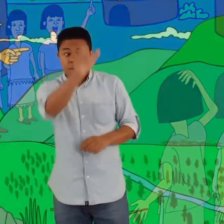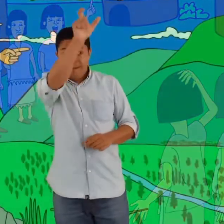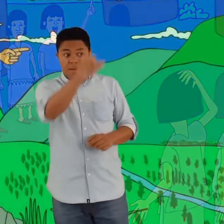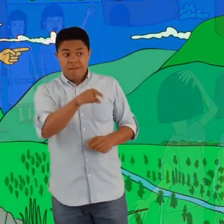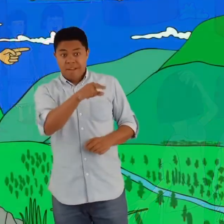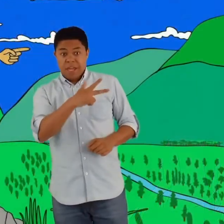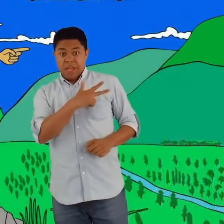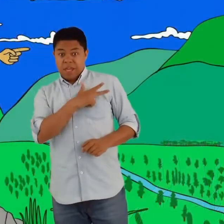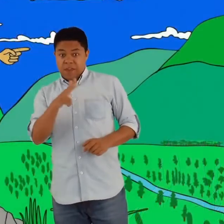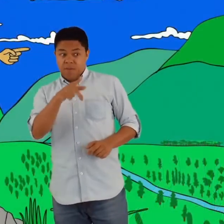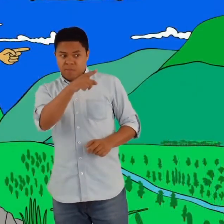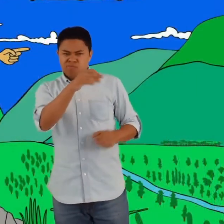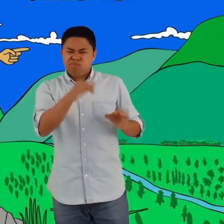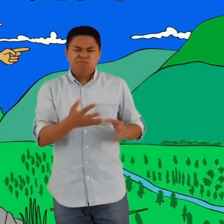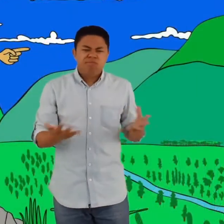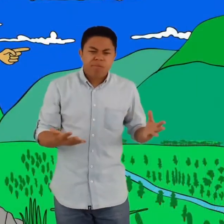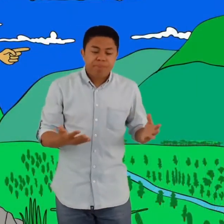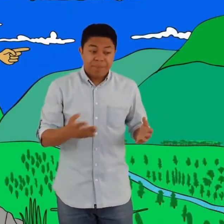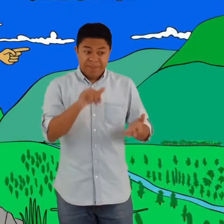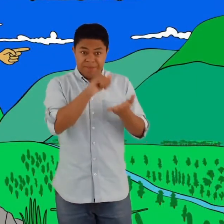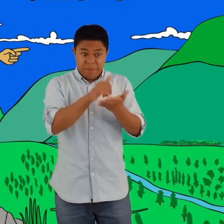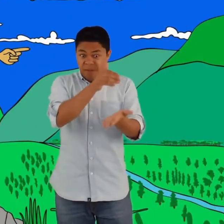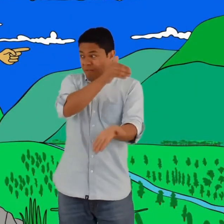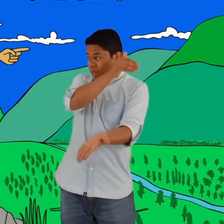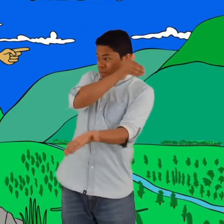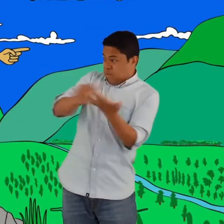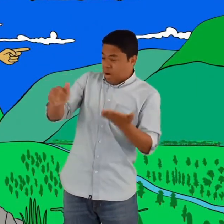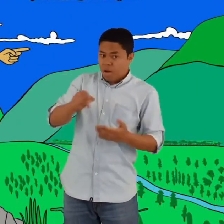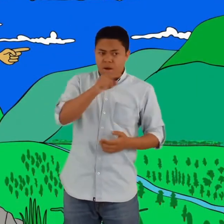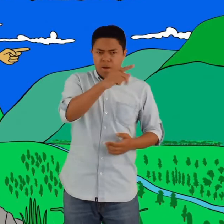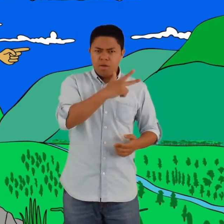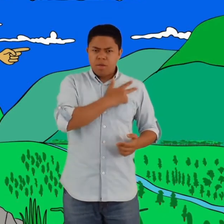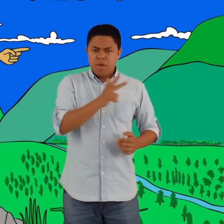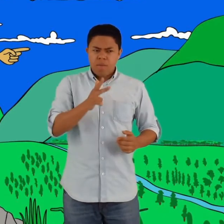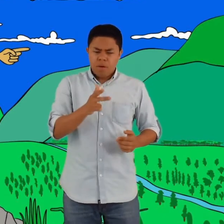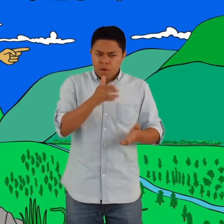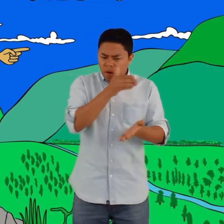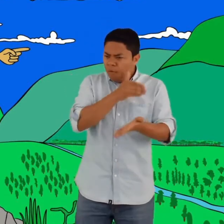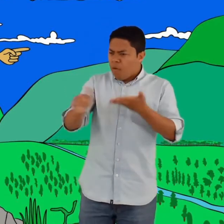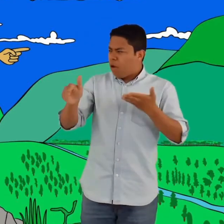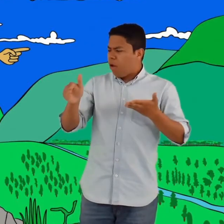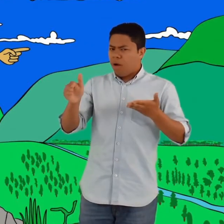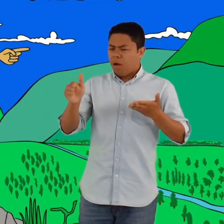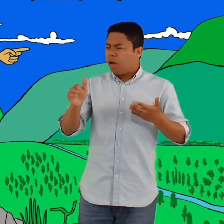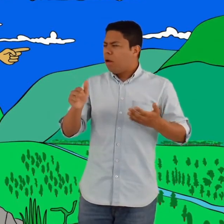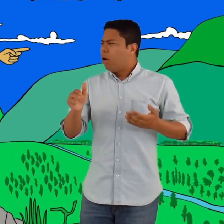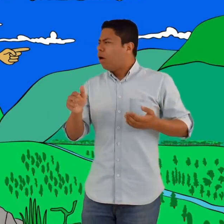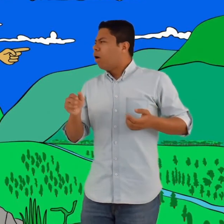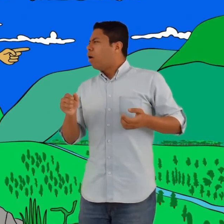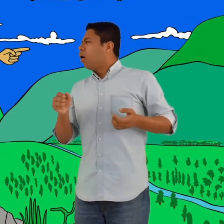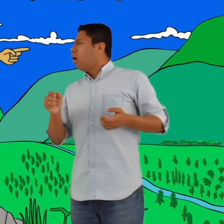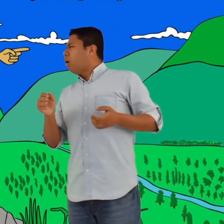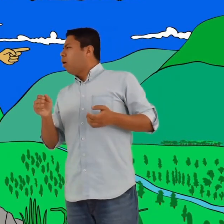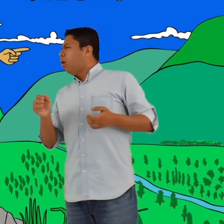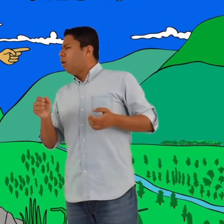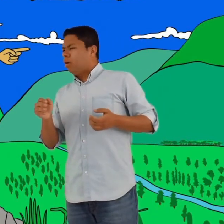logrado que se fueran, pero entre los jóvenes se encontraba Jivian, quien observó extrañado lo sucedido.